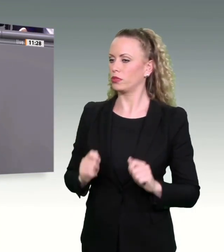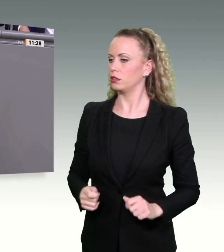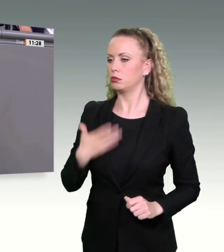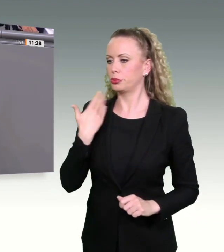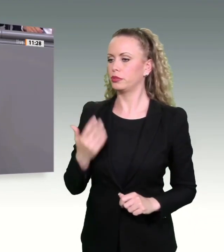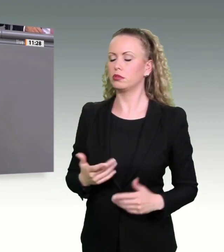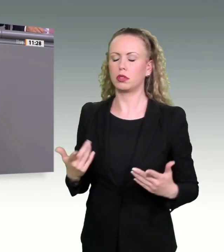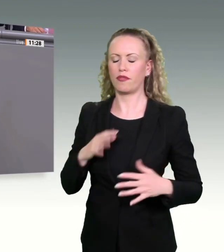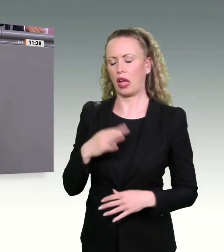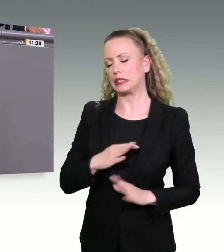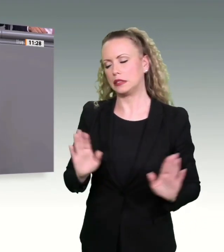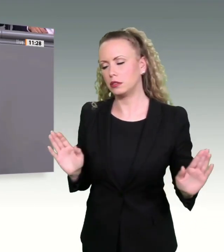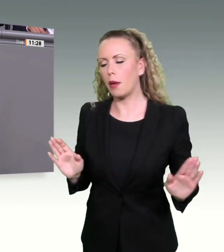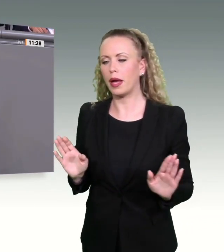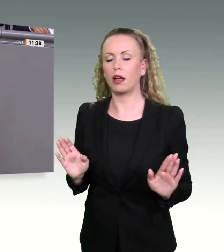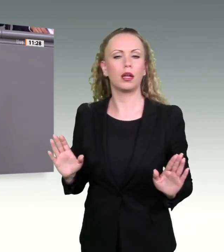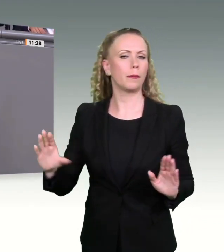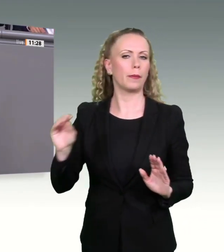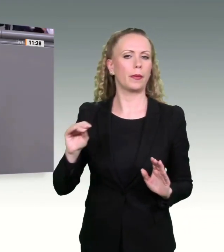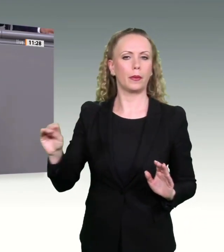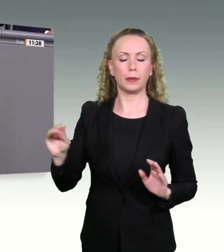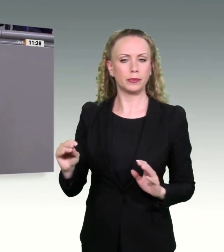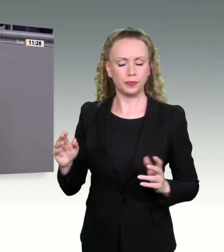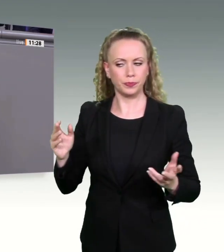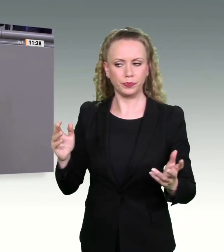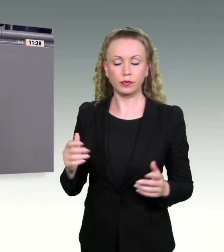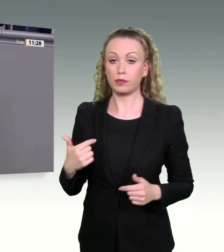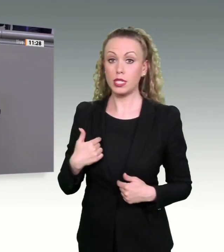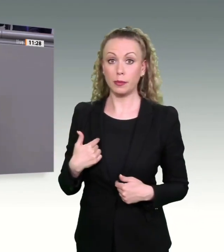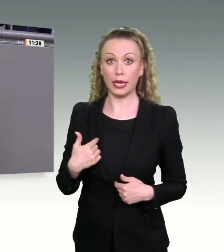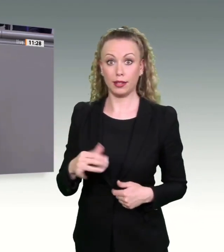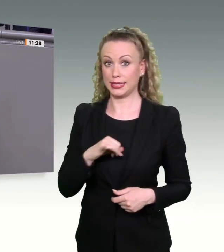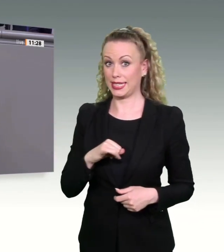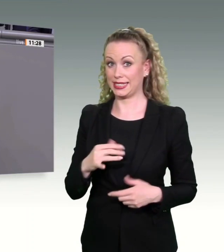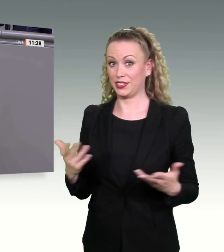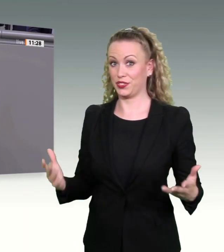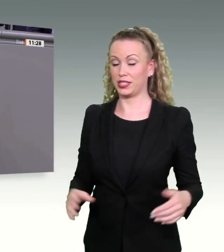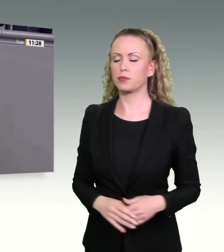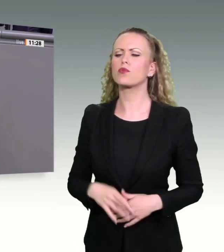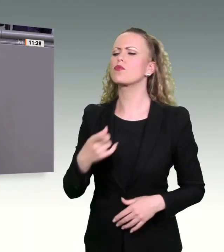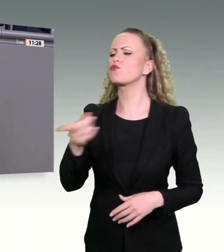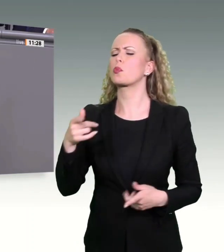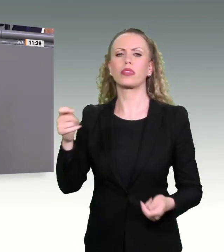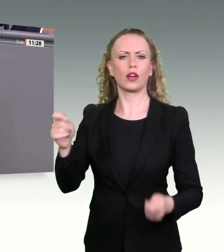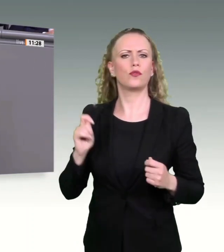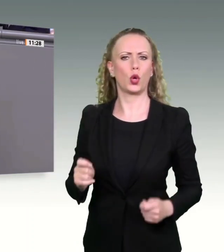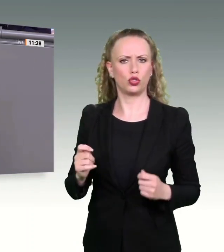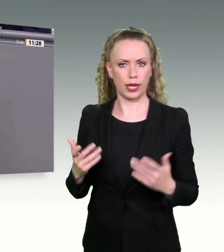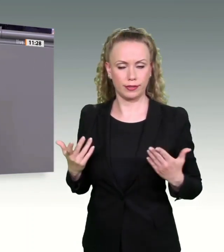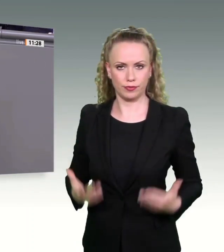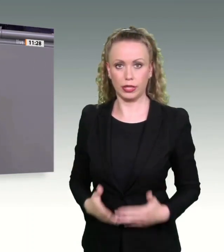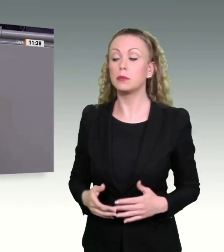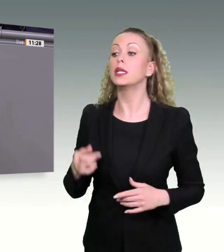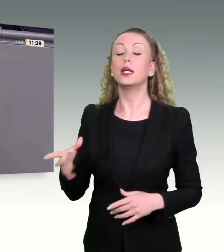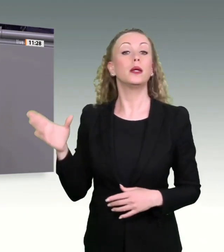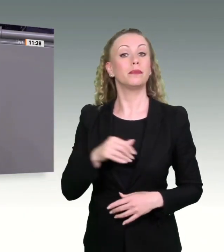habe mich sehr dafür interessiert, was Sie vorschlagen, und muss feststellen, dass wir das ganz gut mit der